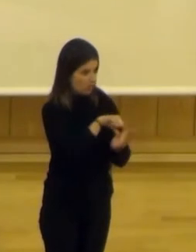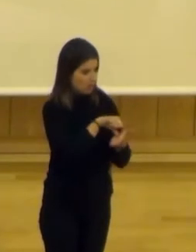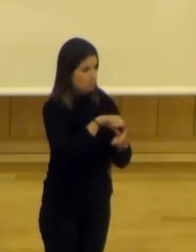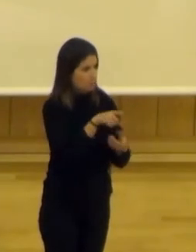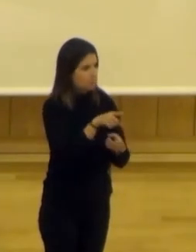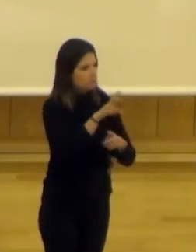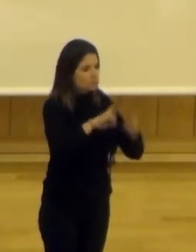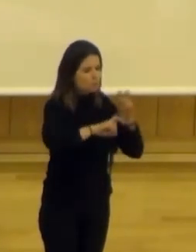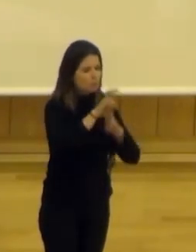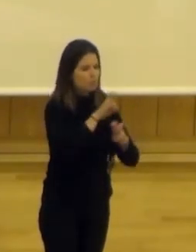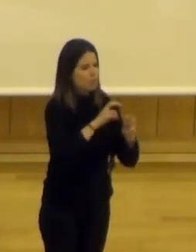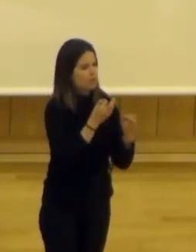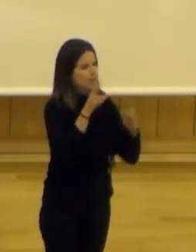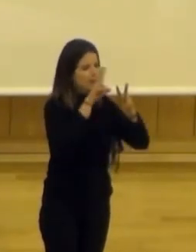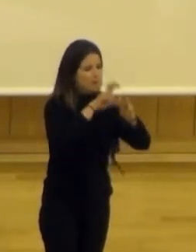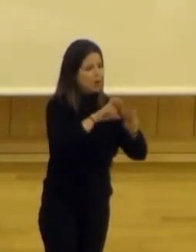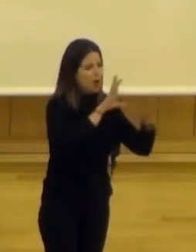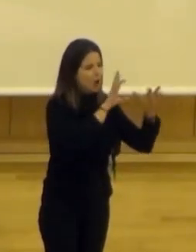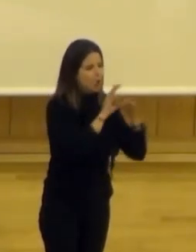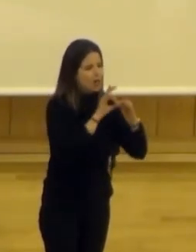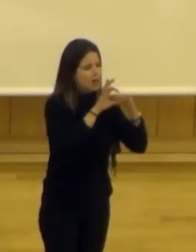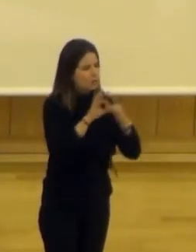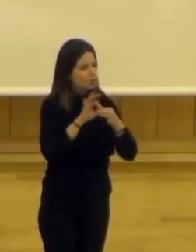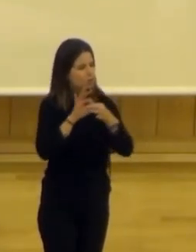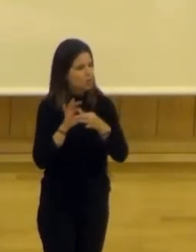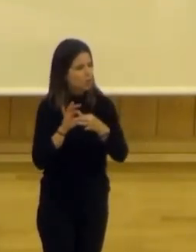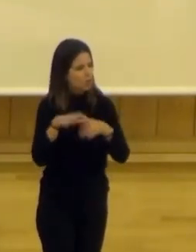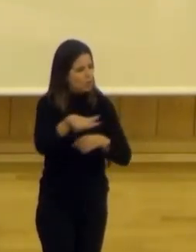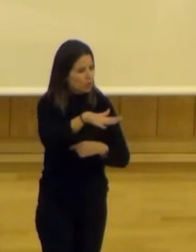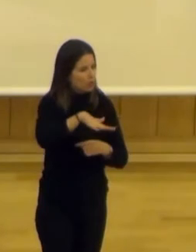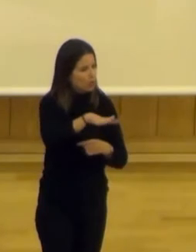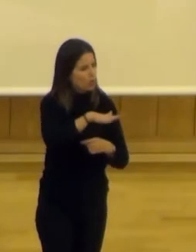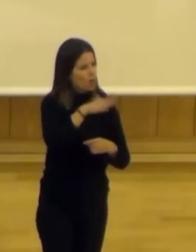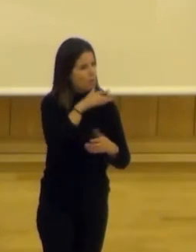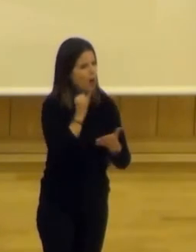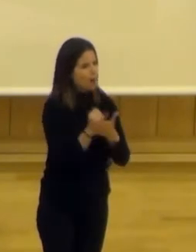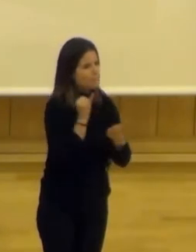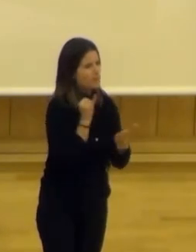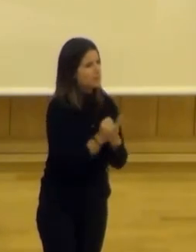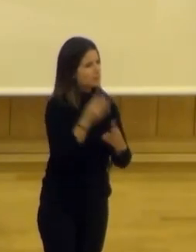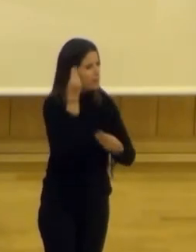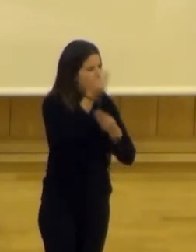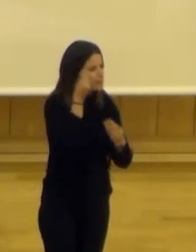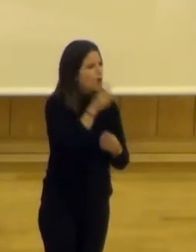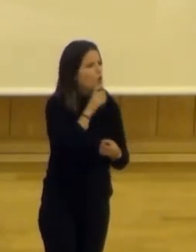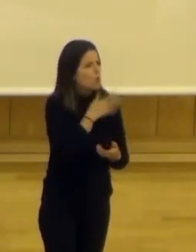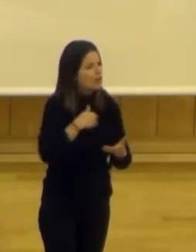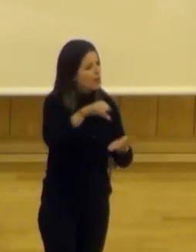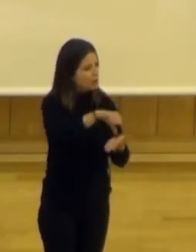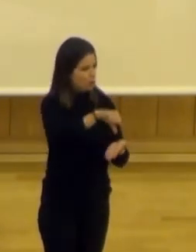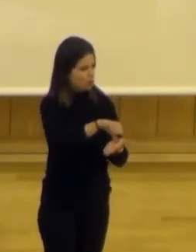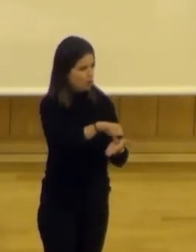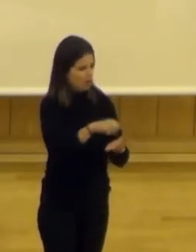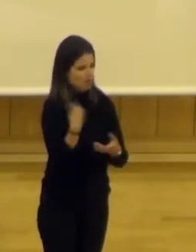lo que busca es explorar las conexiones en torno a experimentar y a repensar la ciudad, que era un poco lo que